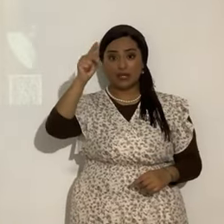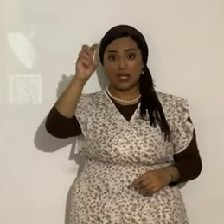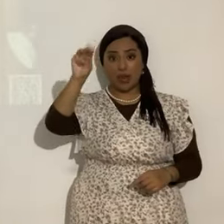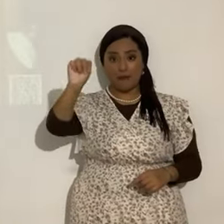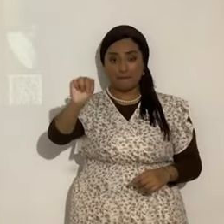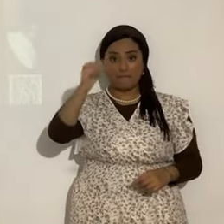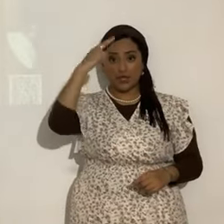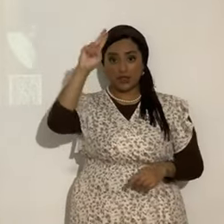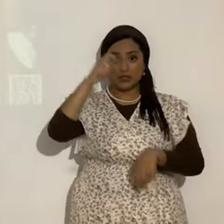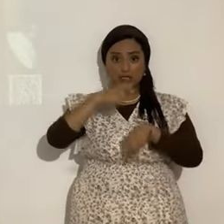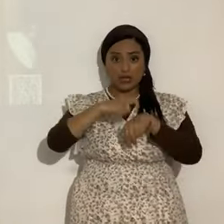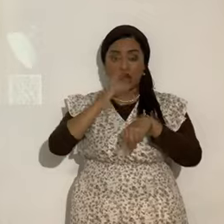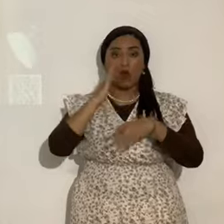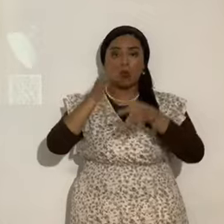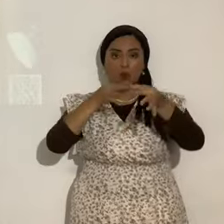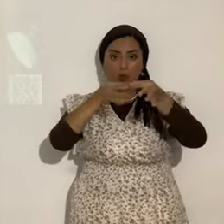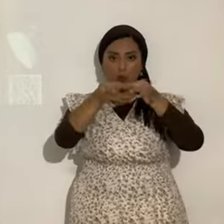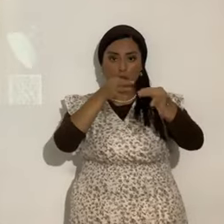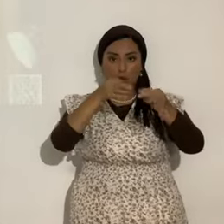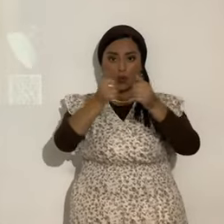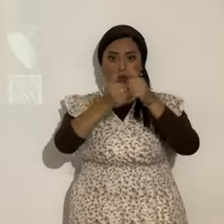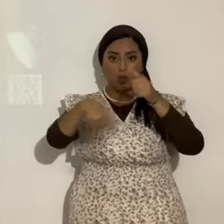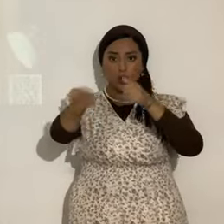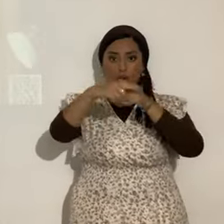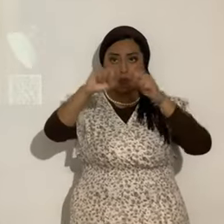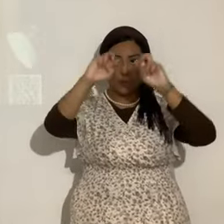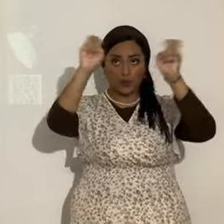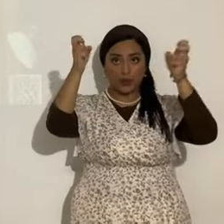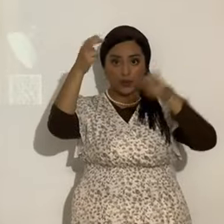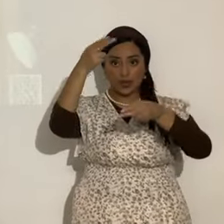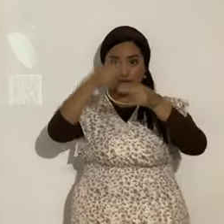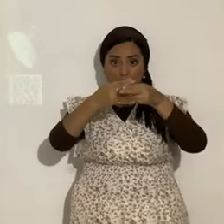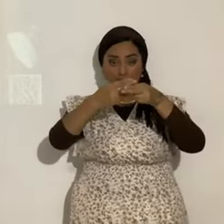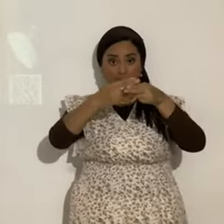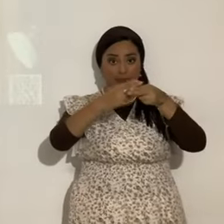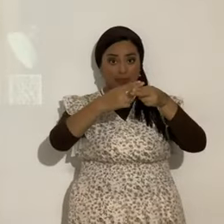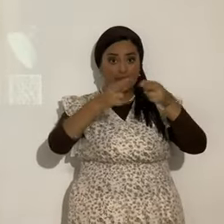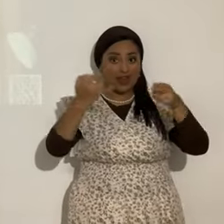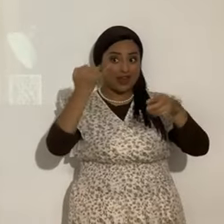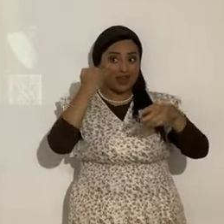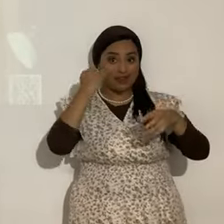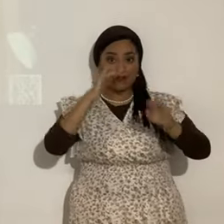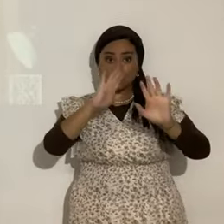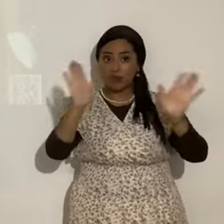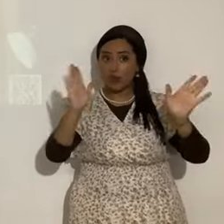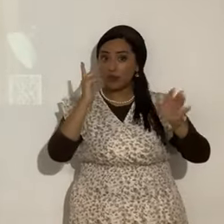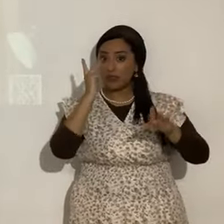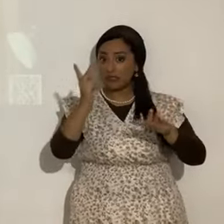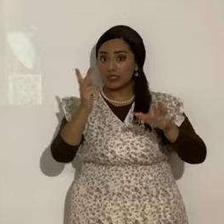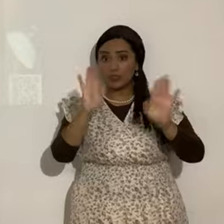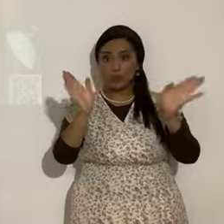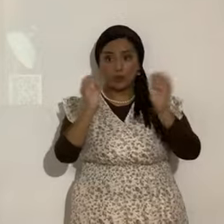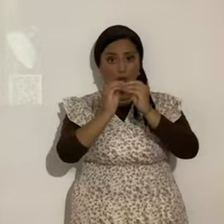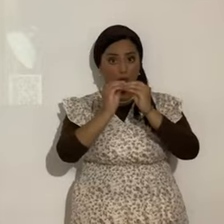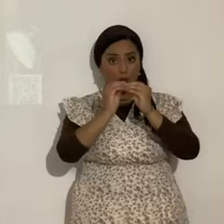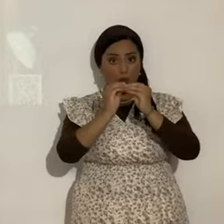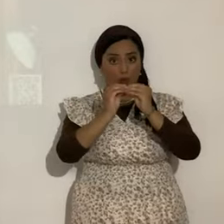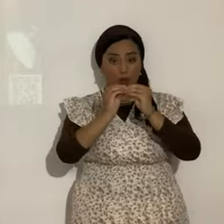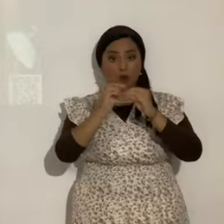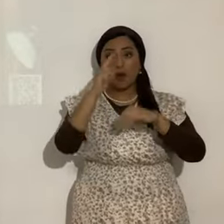México. Les voy a compartir un tema que titulé. Por si ya no nos vemos. Por si ya no nos vemos. Porque vemos cómo